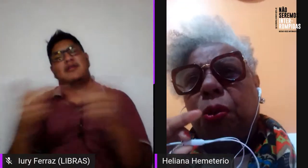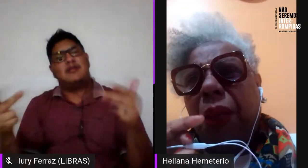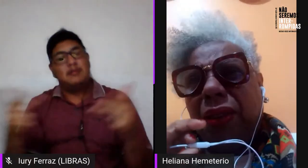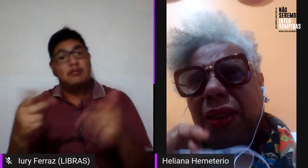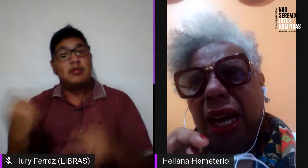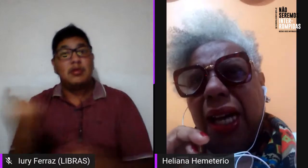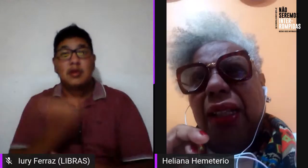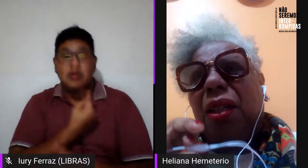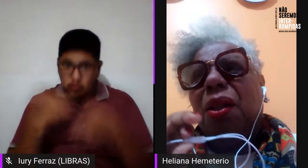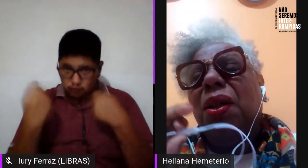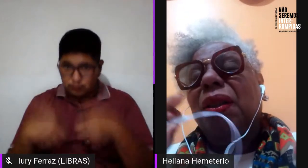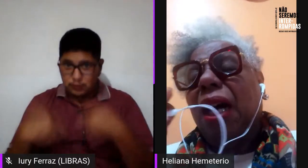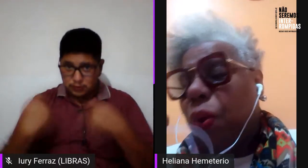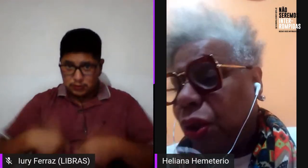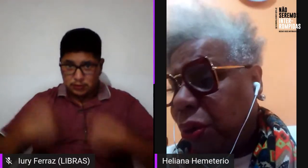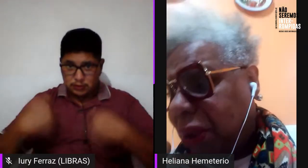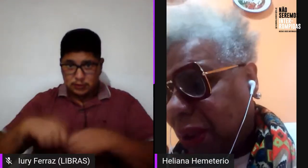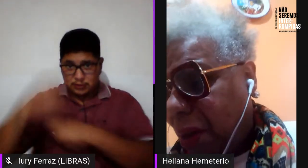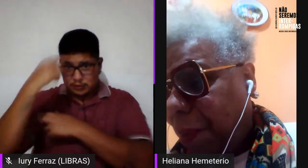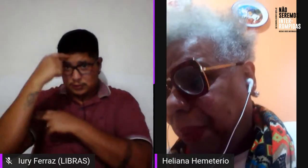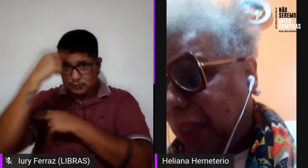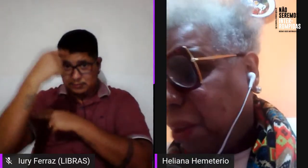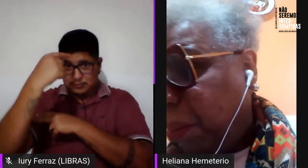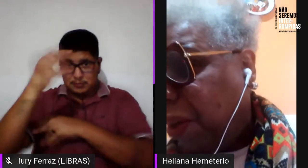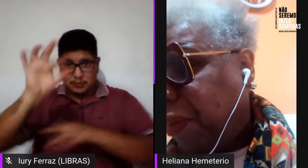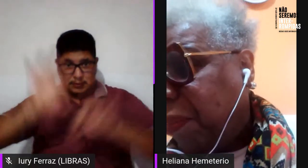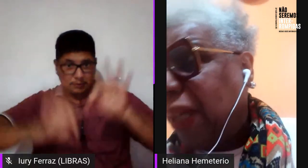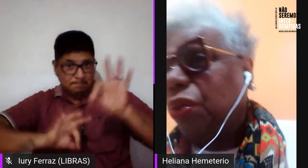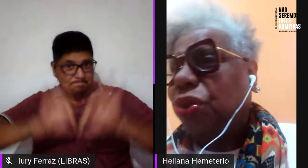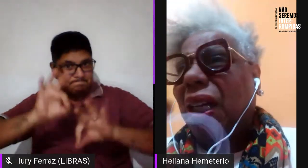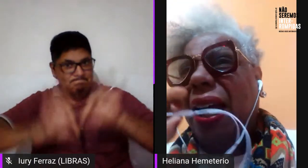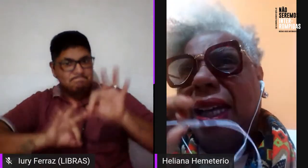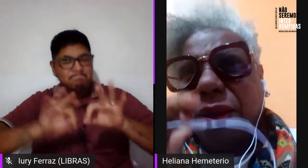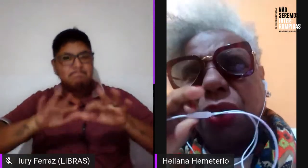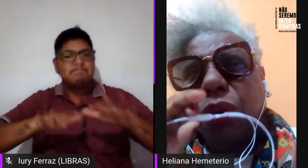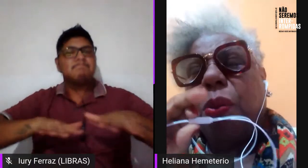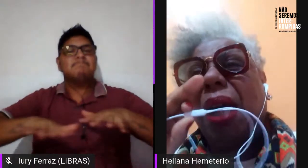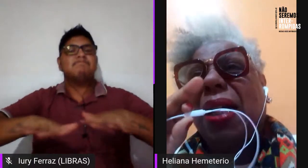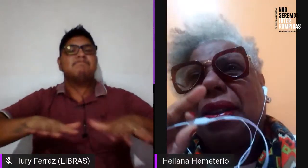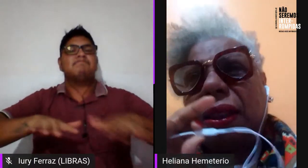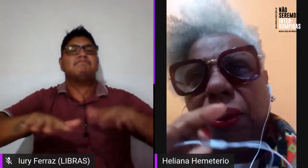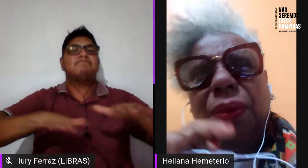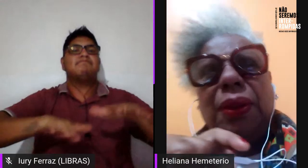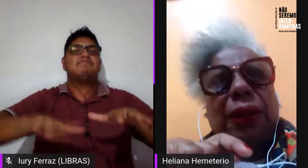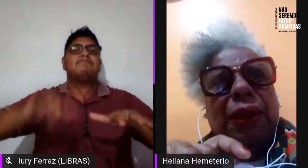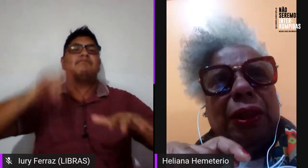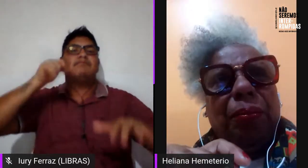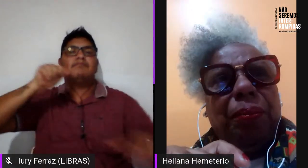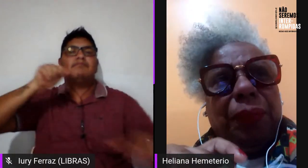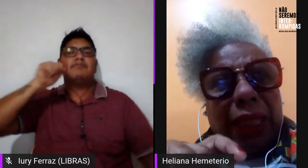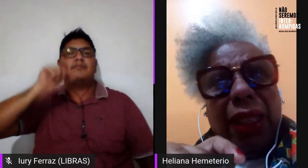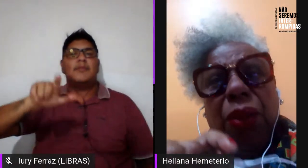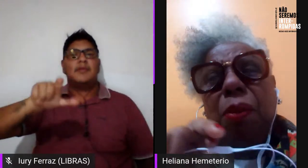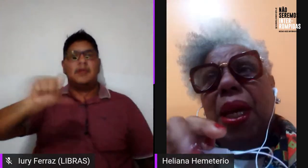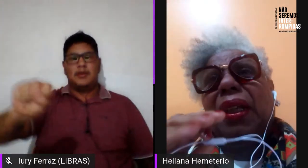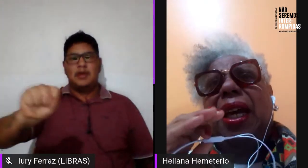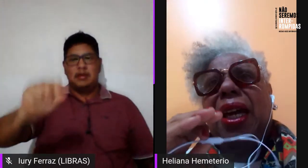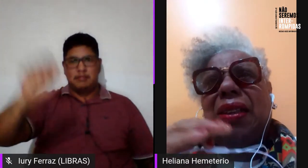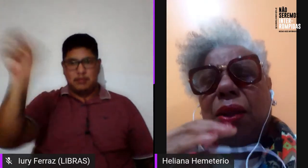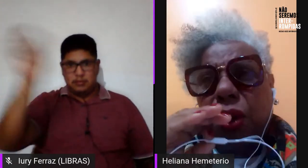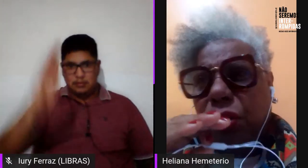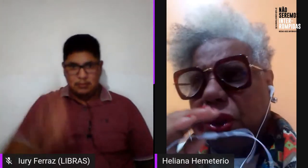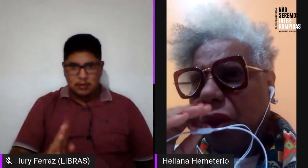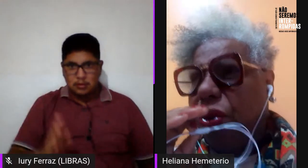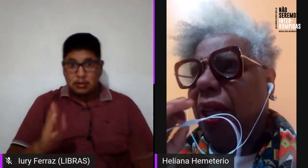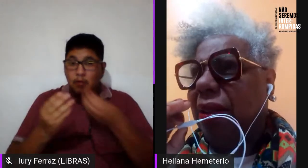precisamos pensar na construção desse movimento de lésbicas no Brasil, como é que